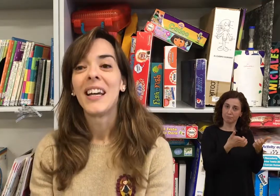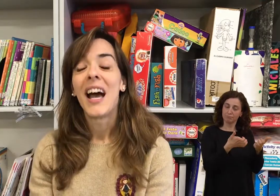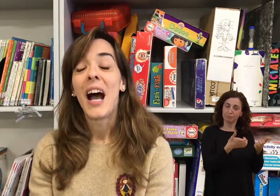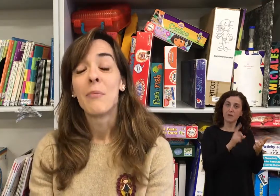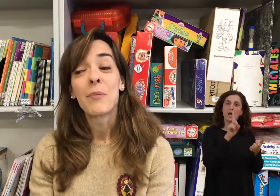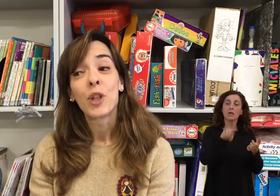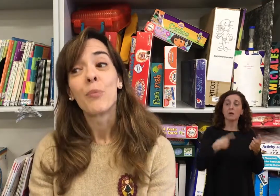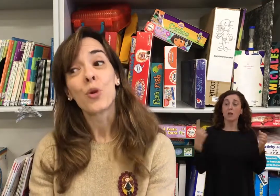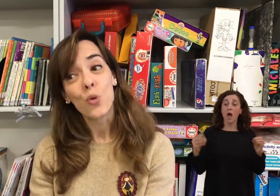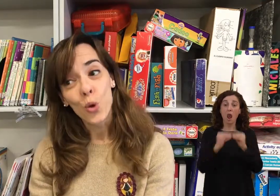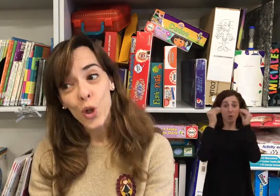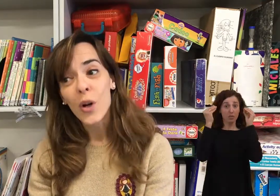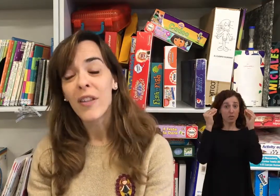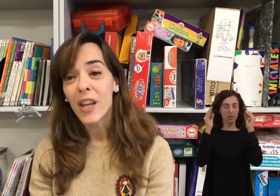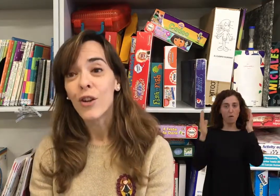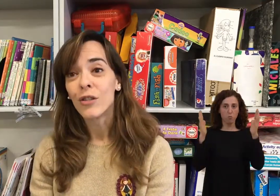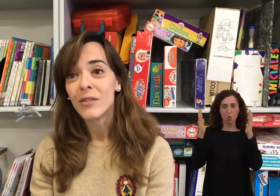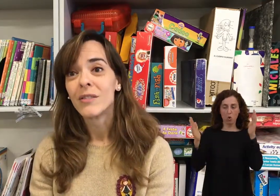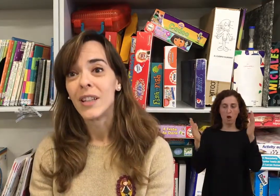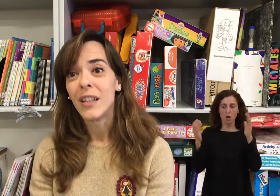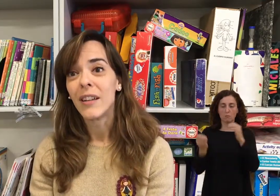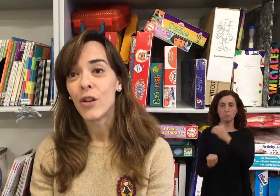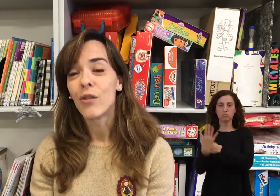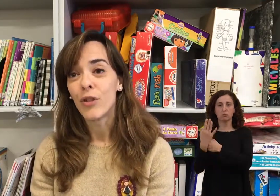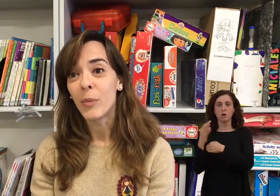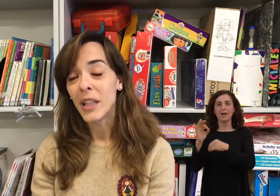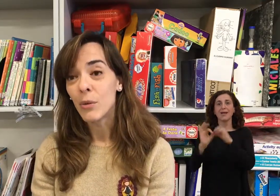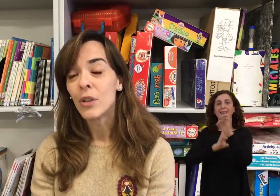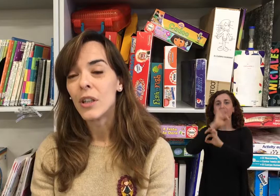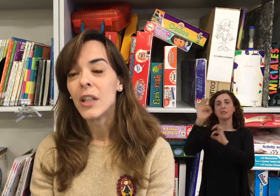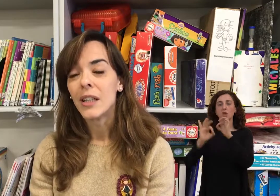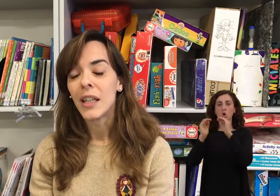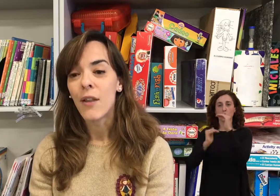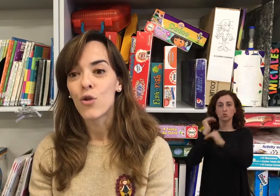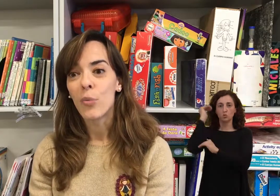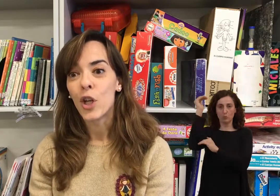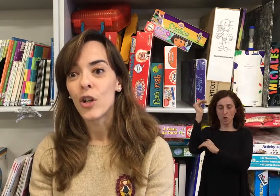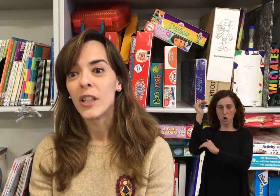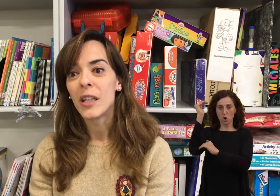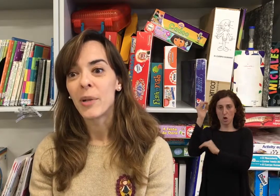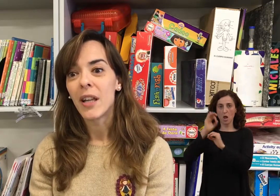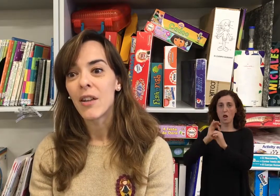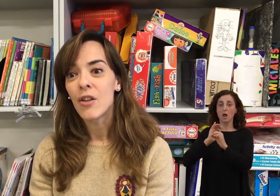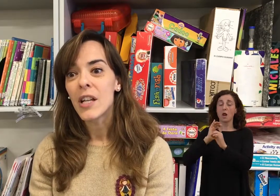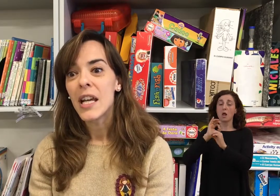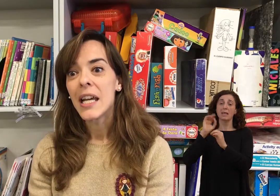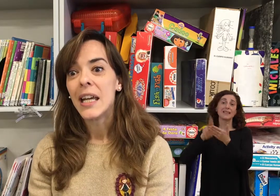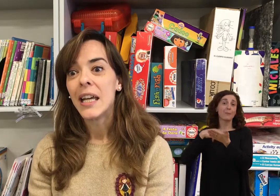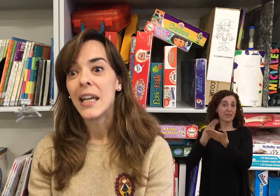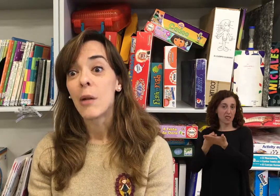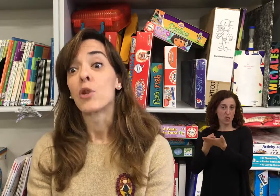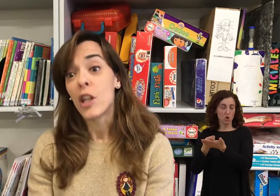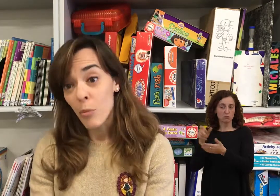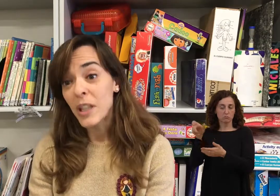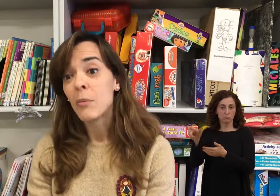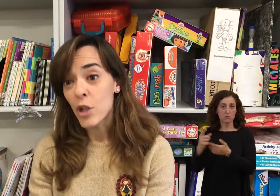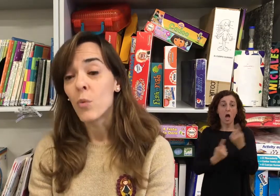Al mismo tiempo surgió el ciclo, el ciclo formativo de grado superior en interpretación, que posteriormente algunas